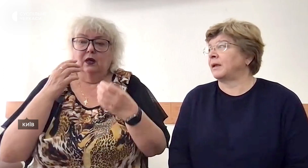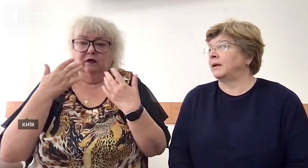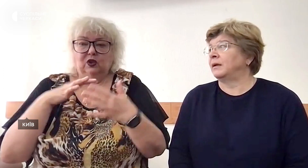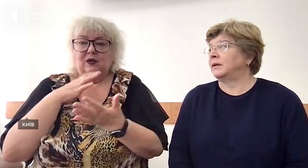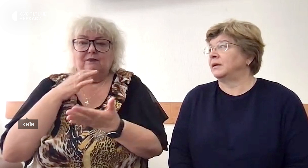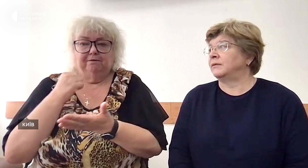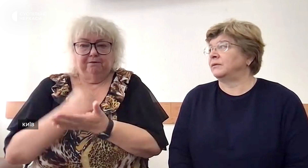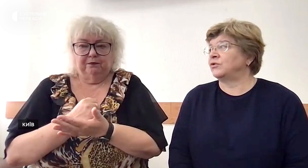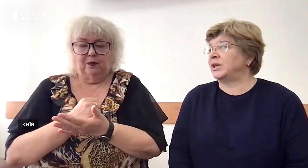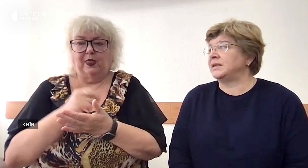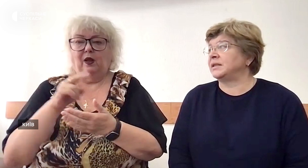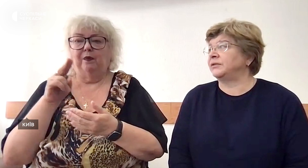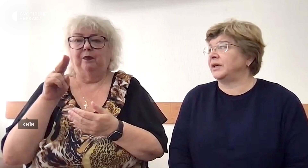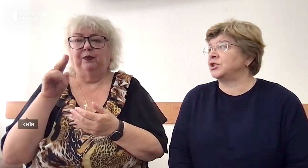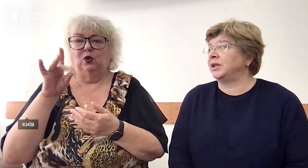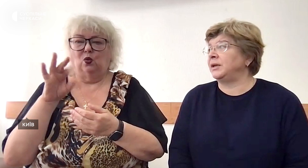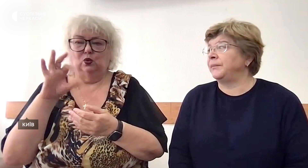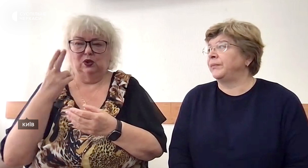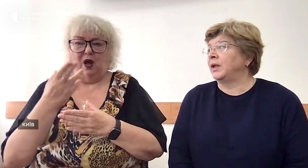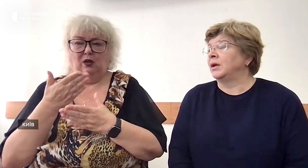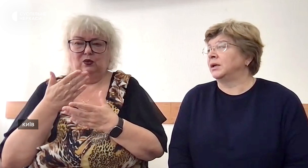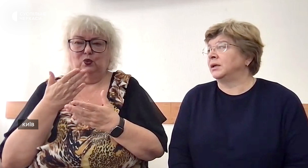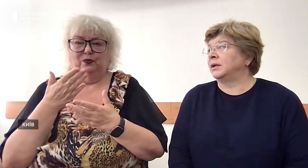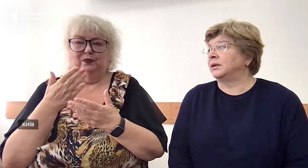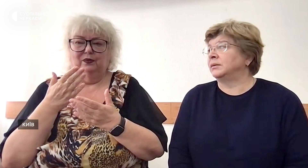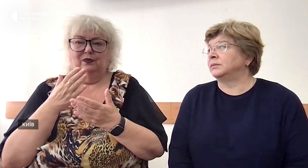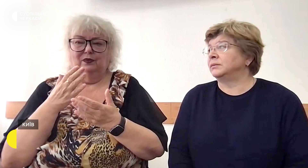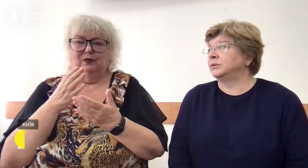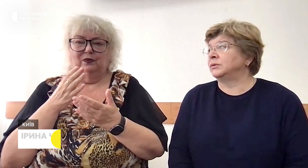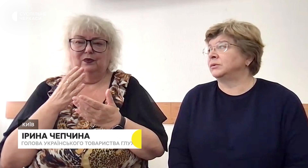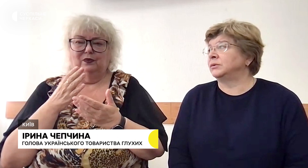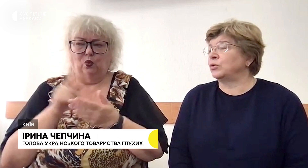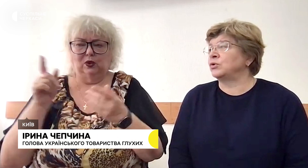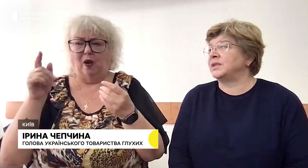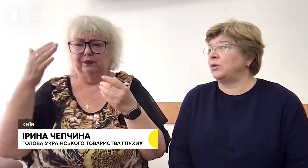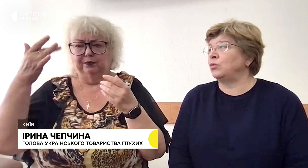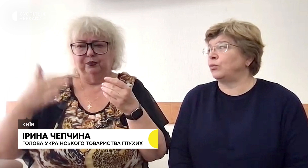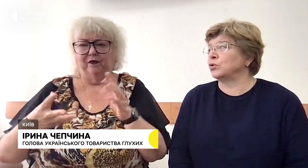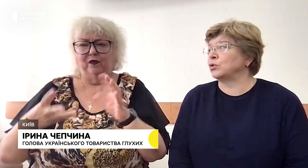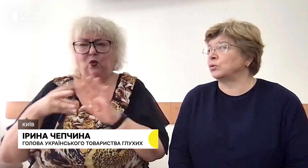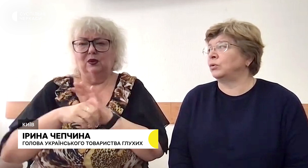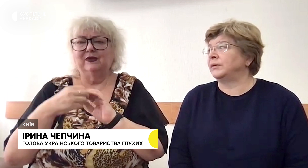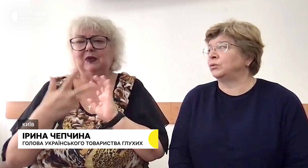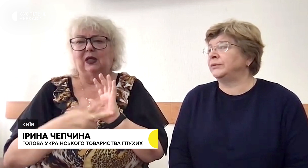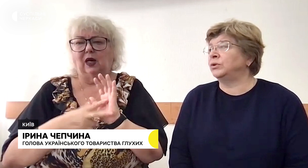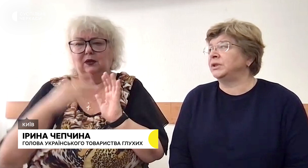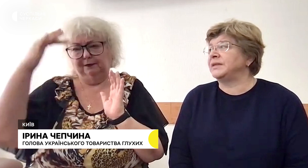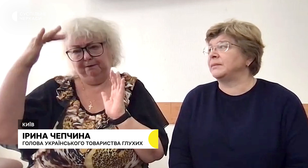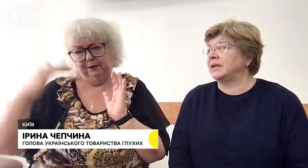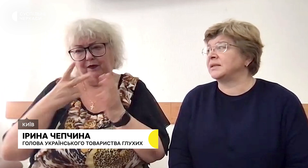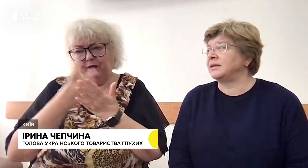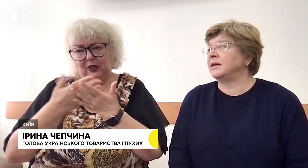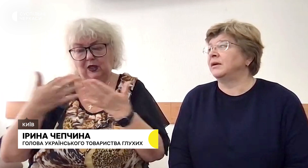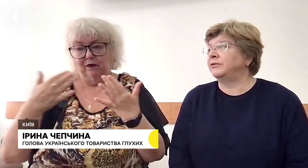Це затверджений документ про соціальну послугу. Туди